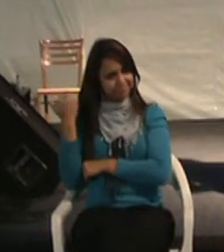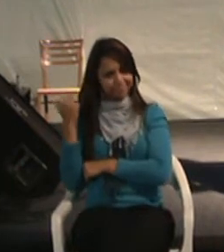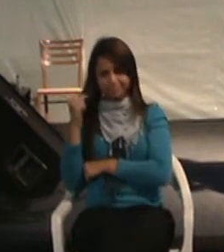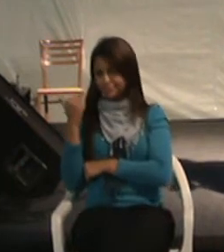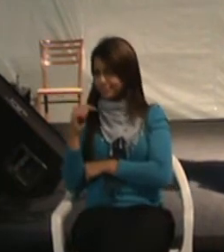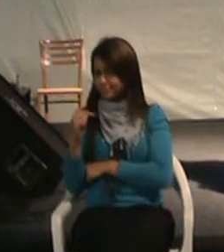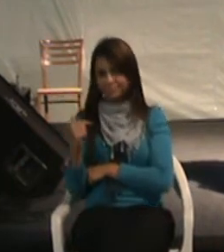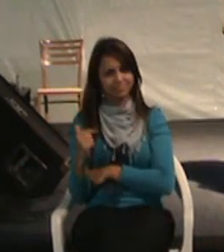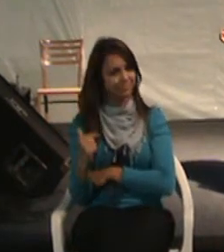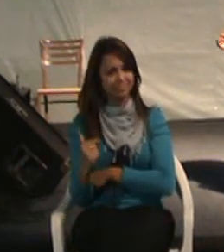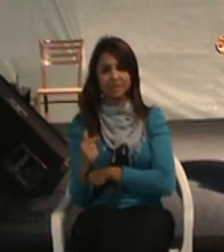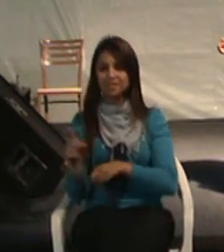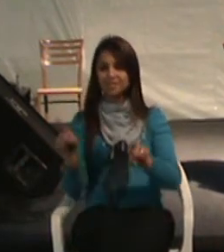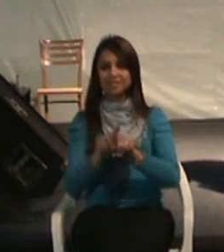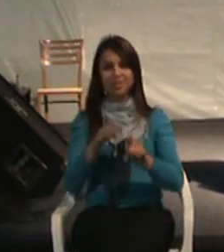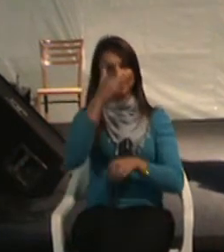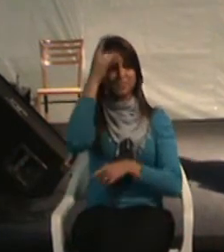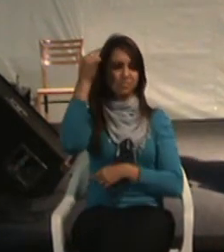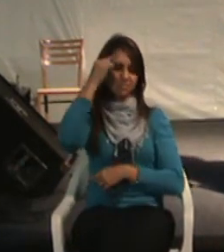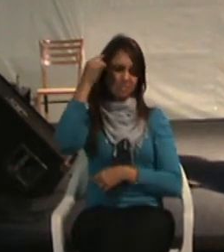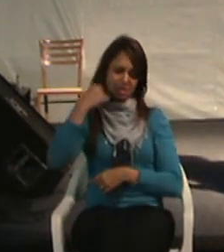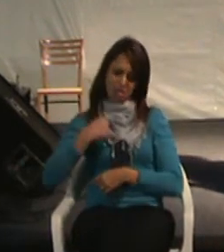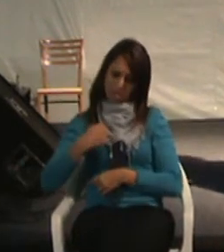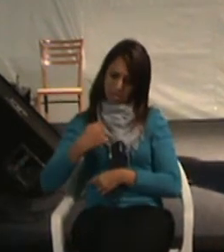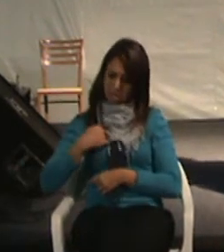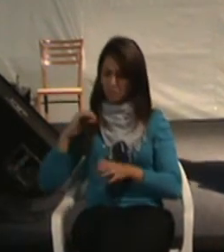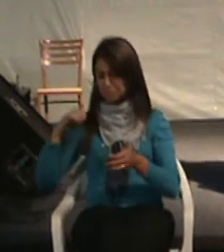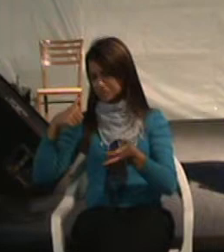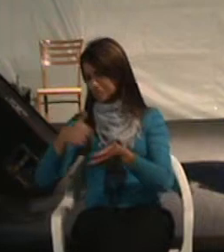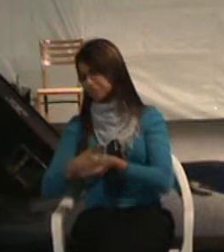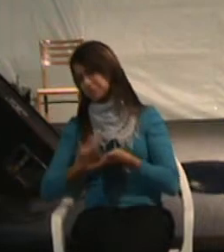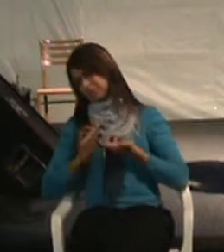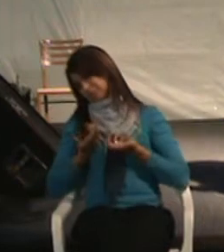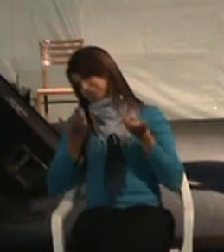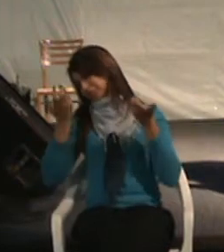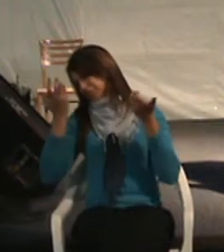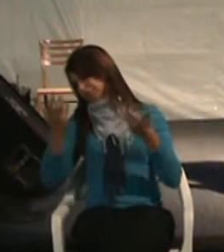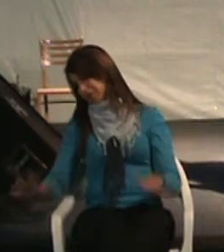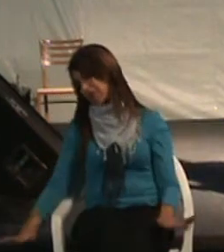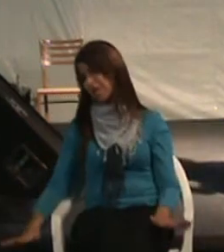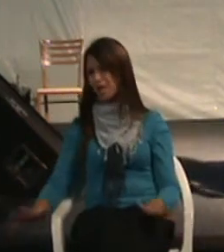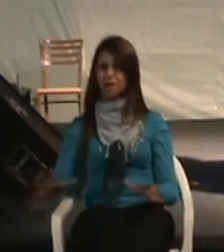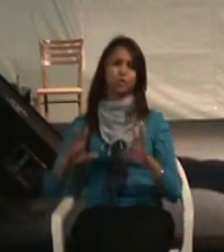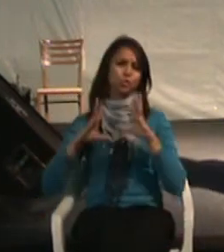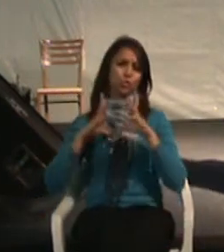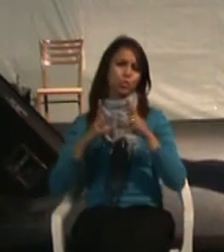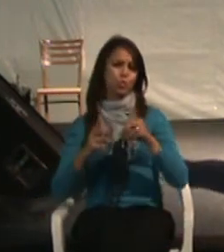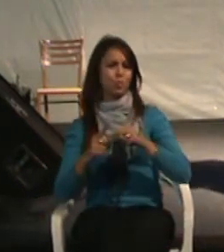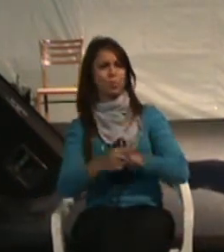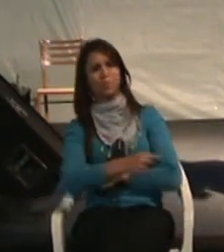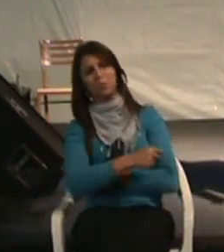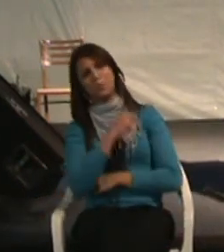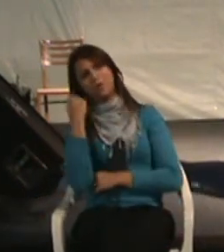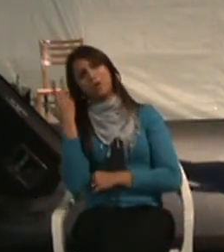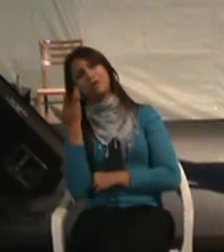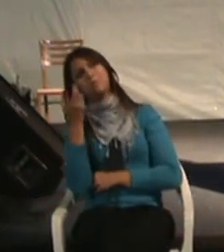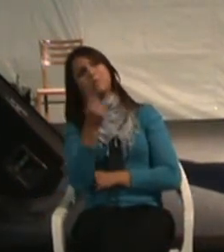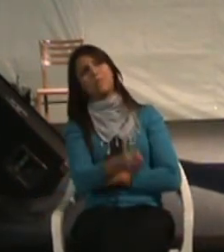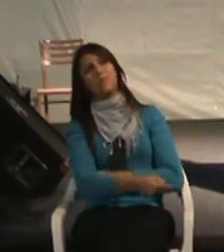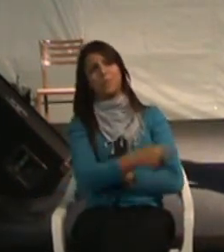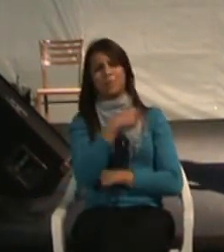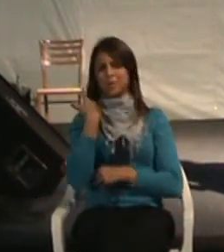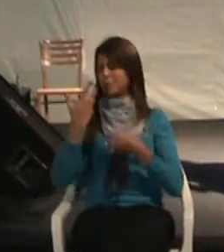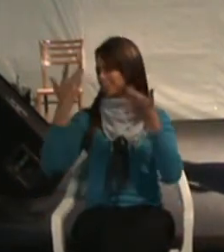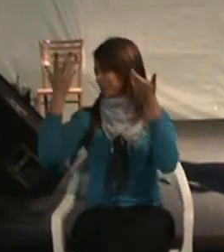negativa. Ah, eu me assinei. Eu não quero mais nada. O mundo acabou. Nada mais interesse. sei